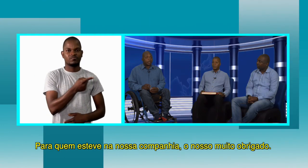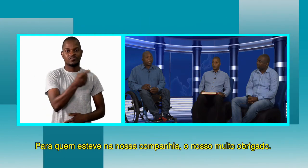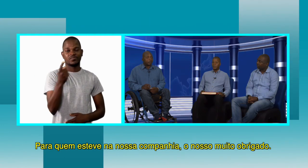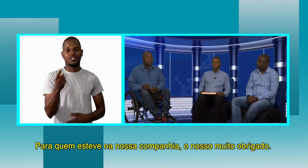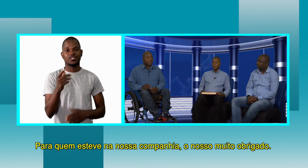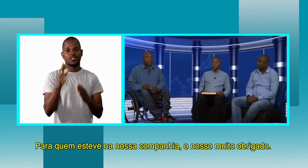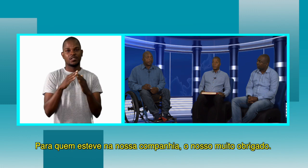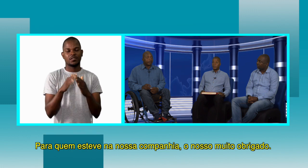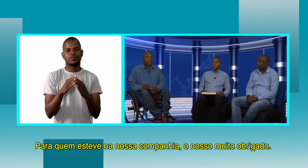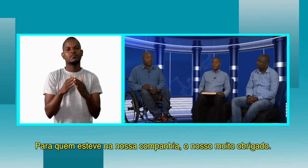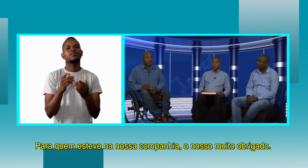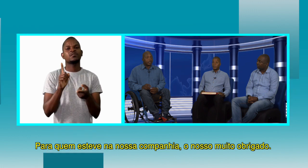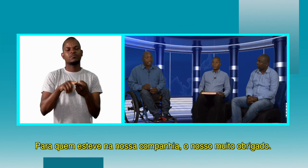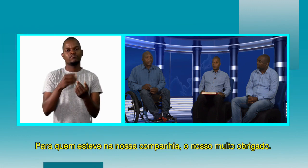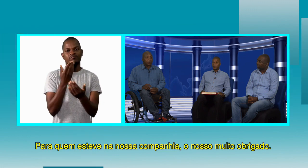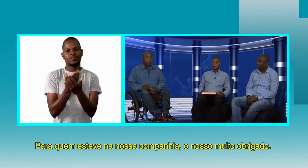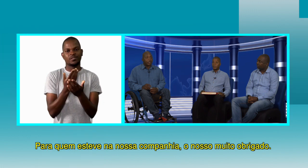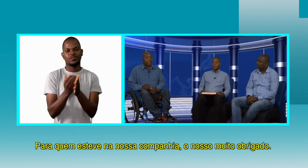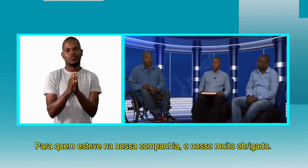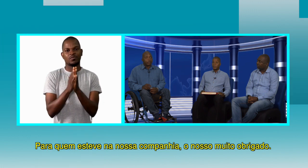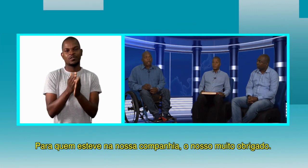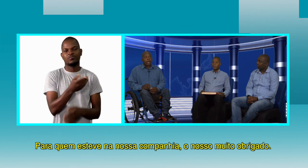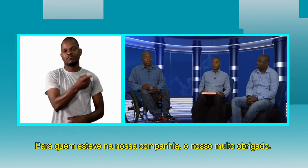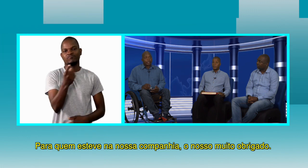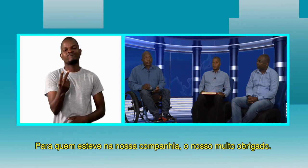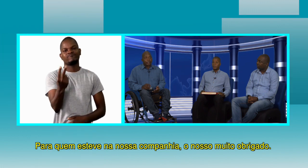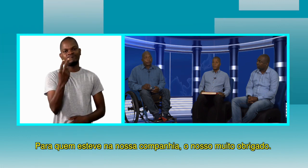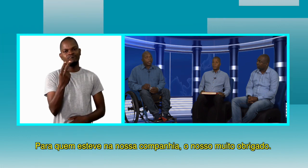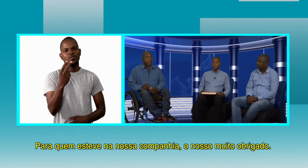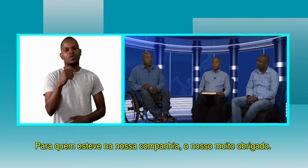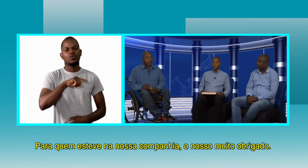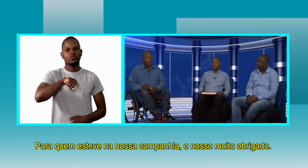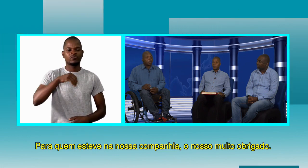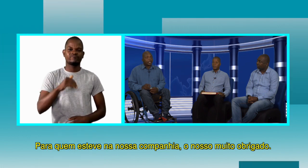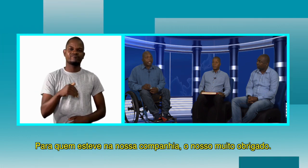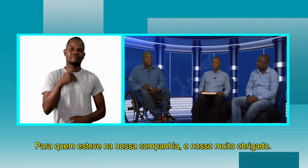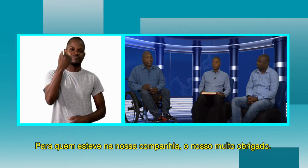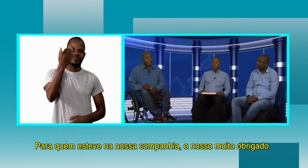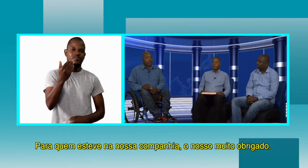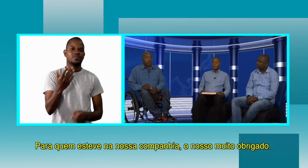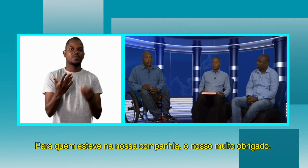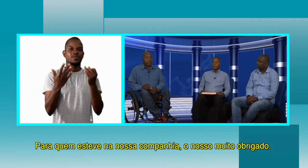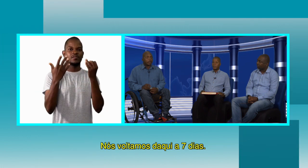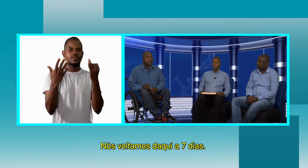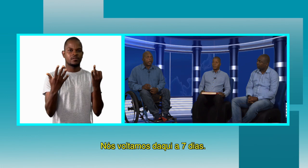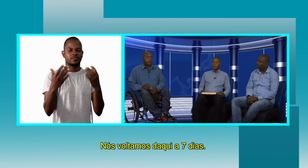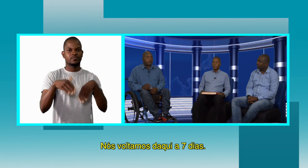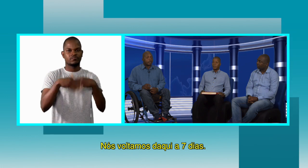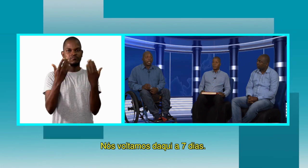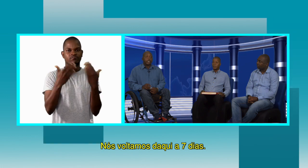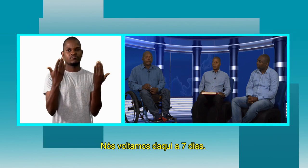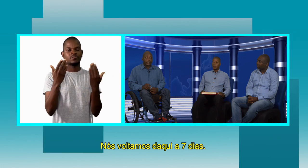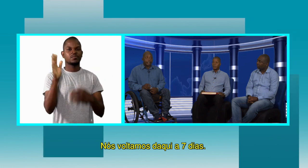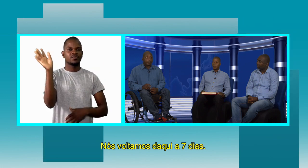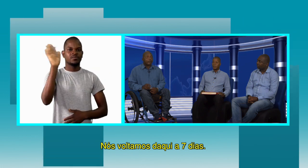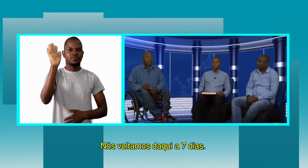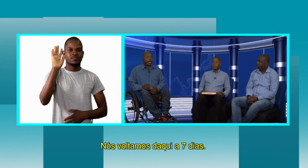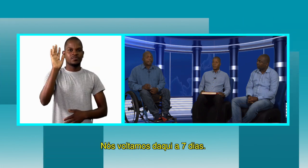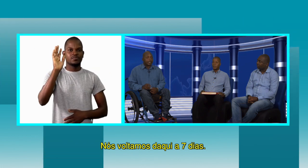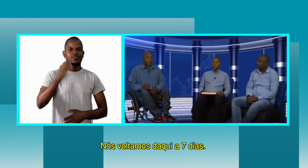especialmente que esteve em nossa companhia agradecer pela sua audiência e nós voltamos daqui a 7